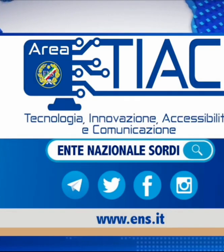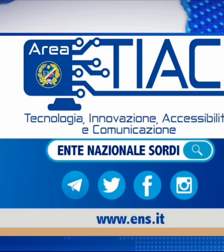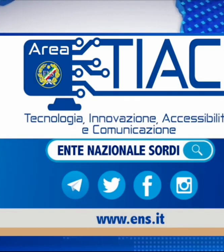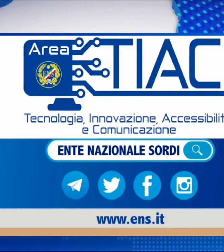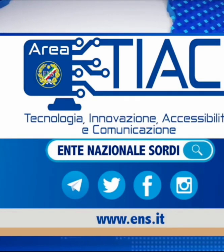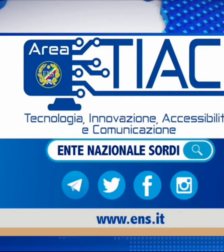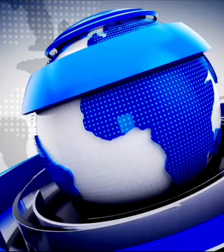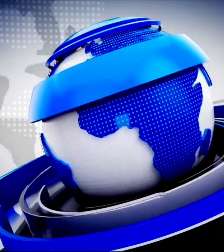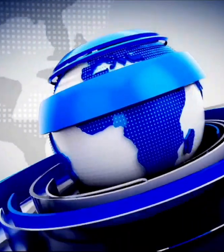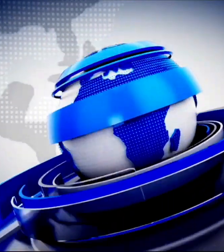Grazie tutti!